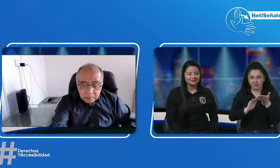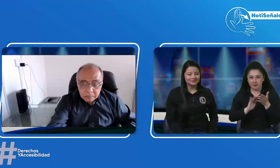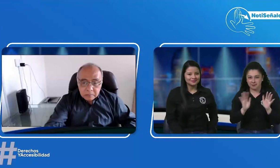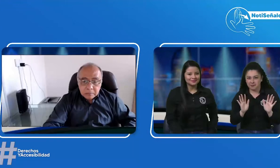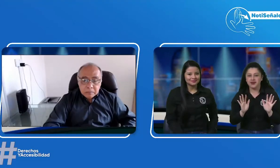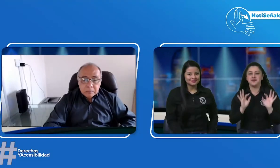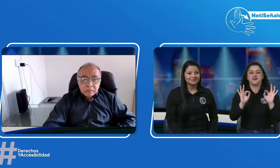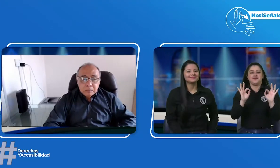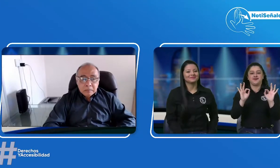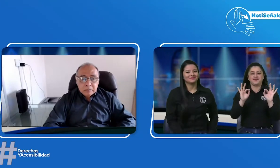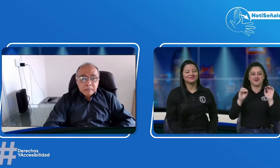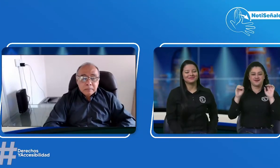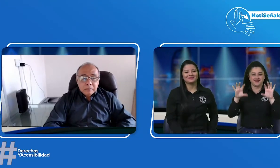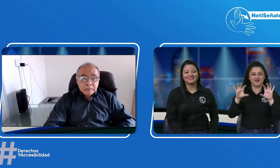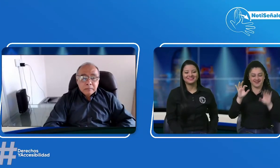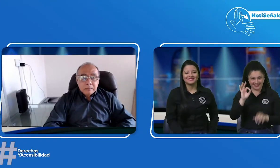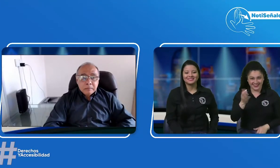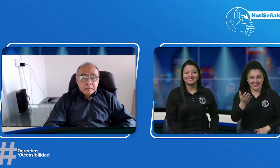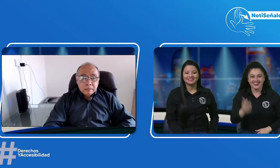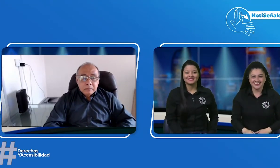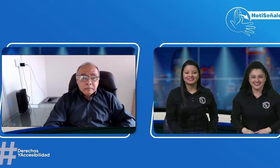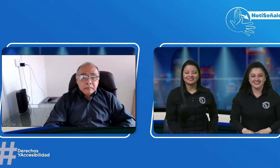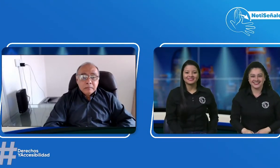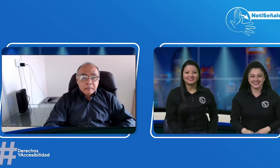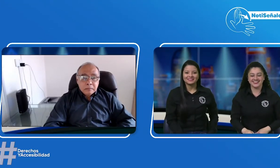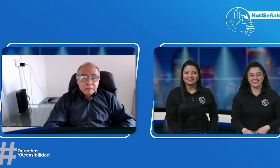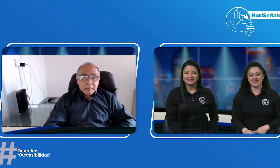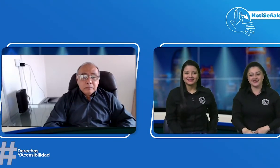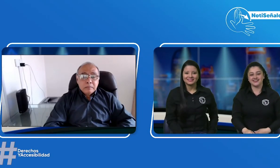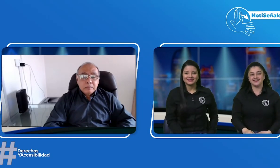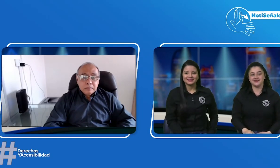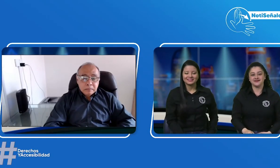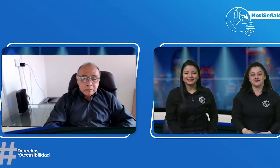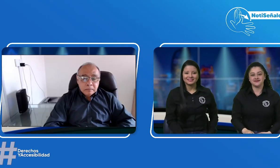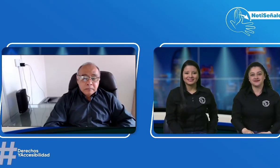entonces sea lo que insistimos